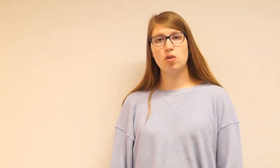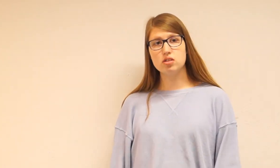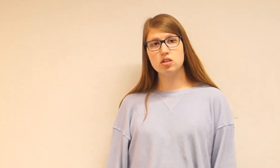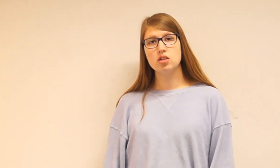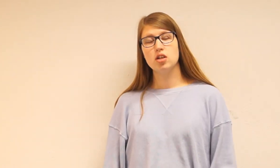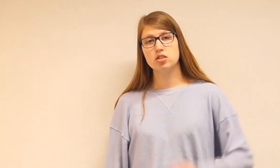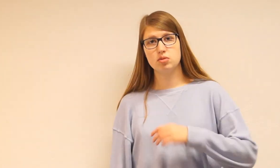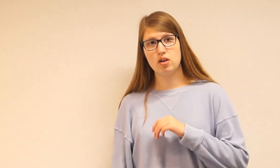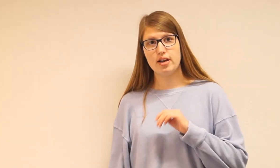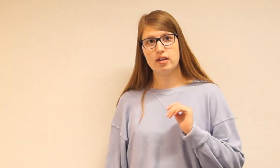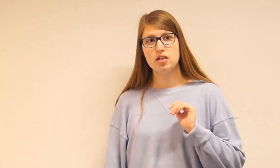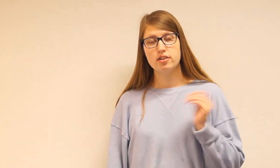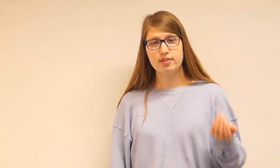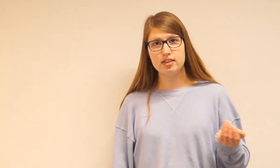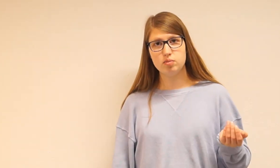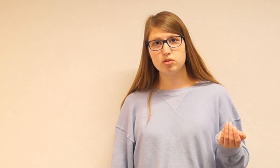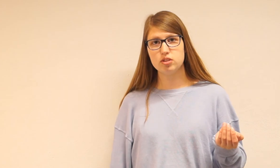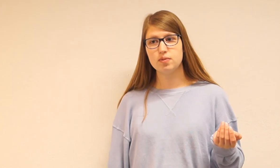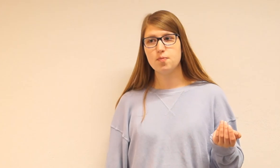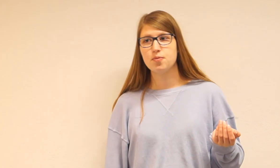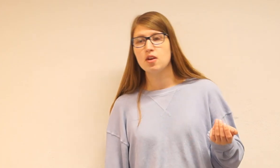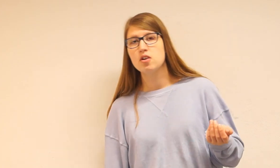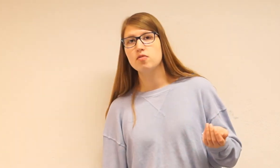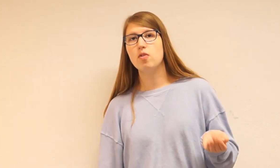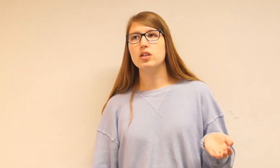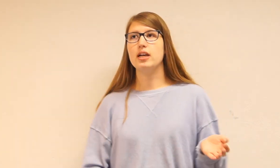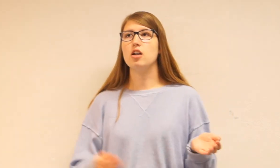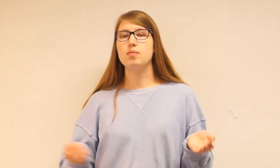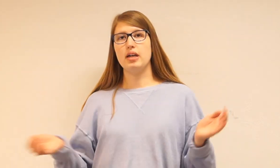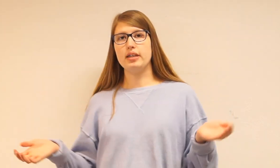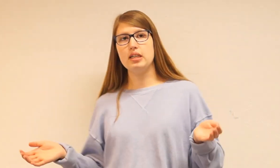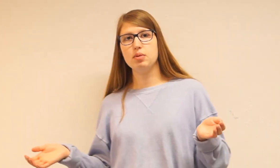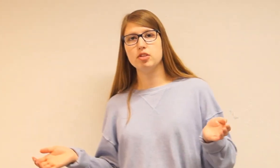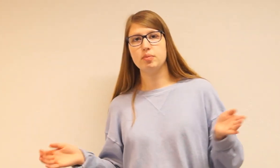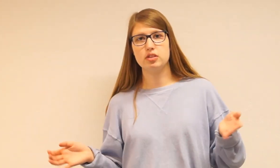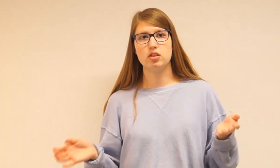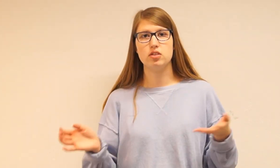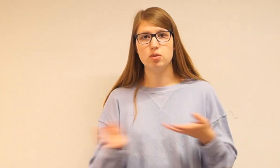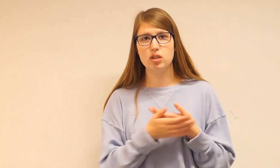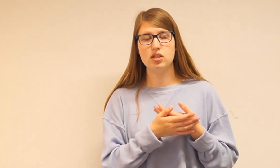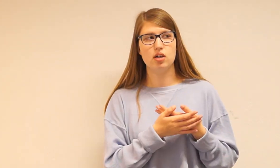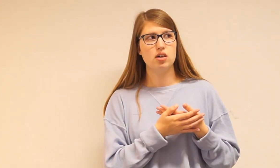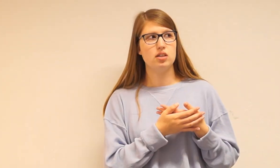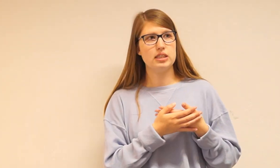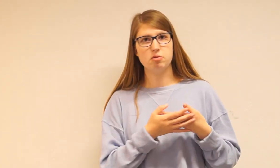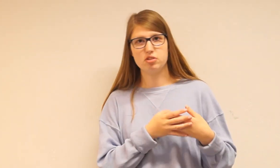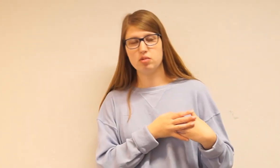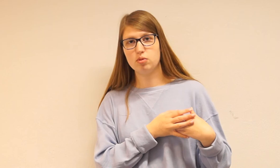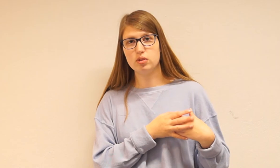Tidsforkortene Som så er fast motion Hvor det handler om at man har et klip Som man så gør hurtigere Det kan man f.eks. bruge i